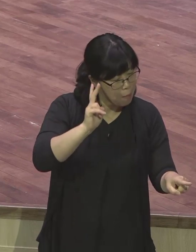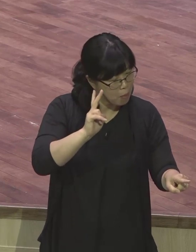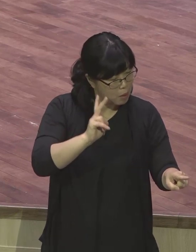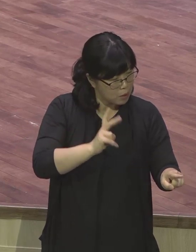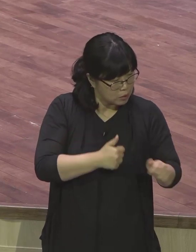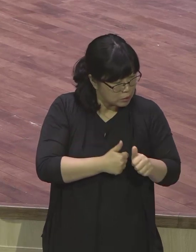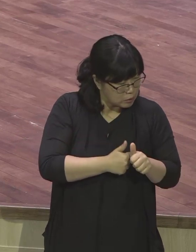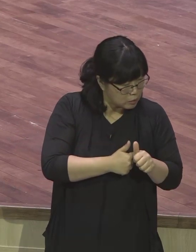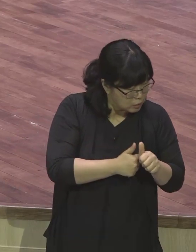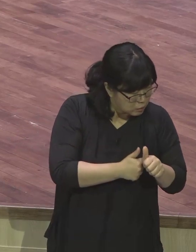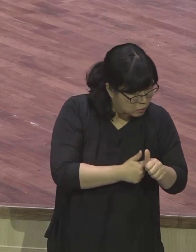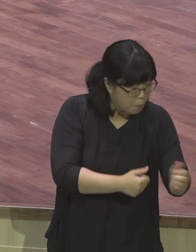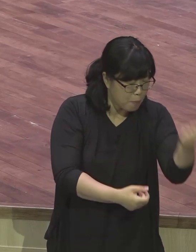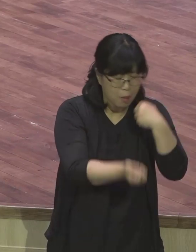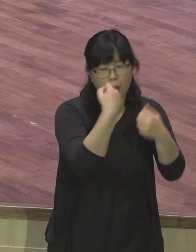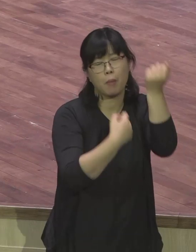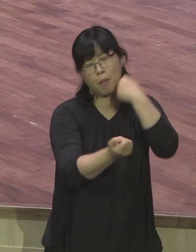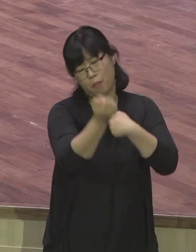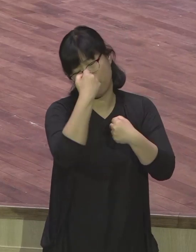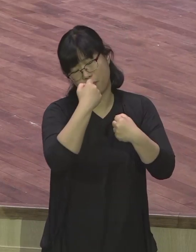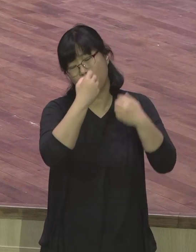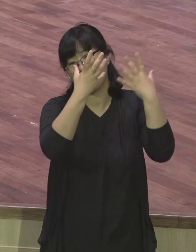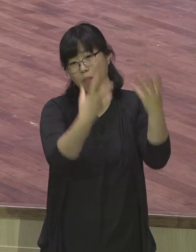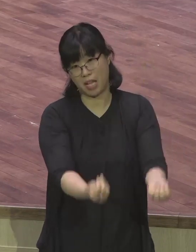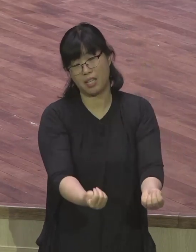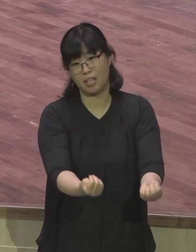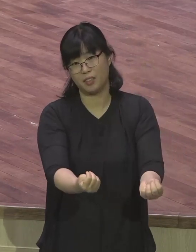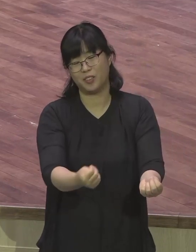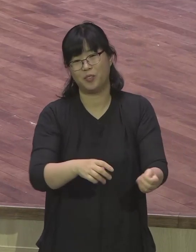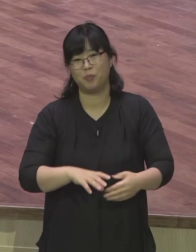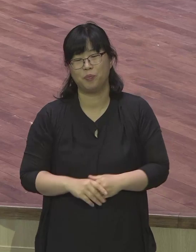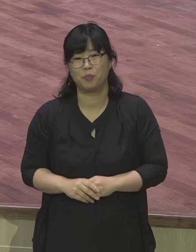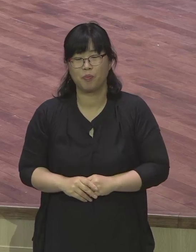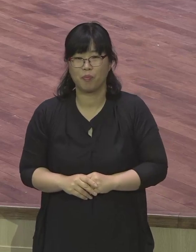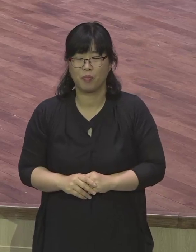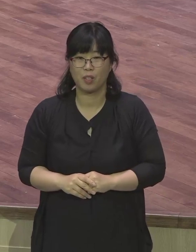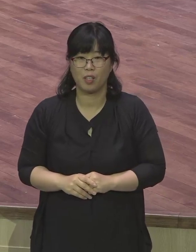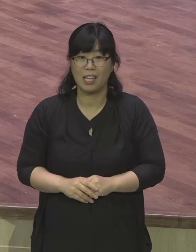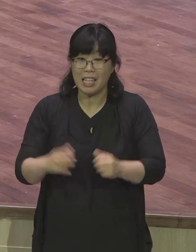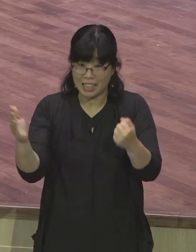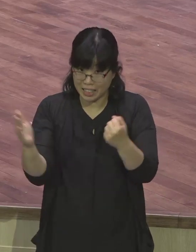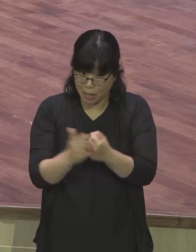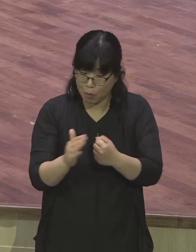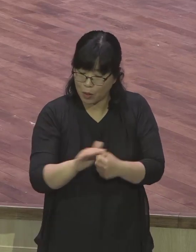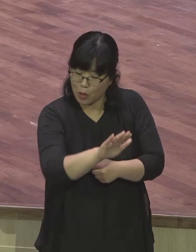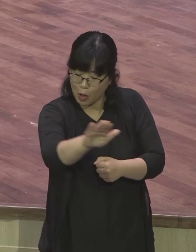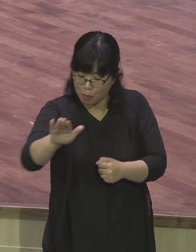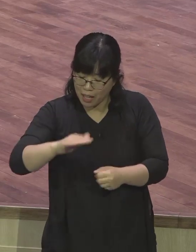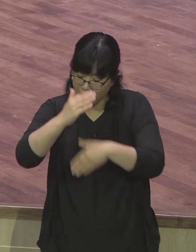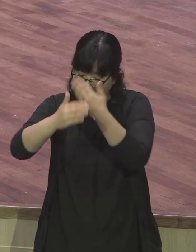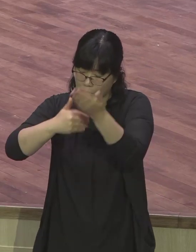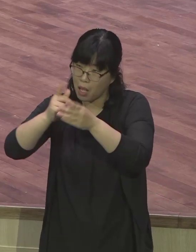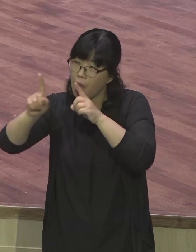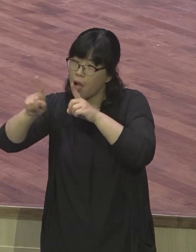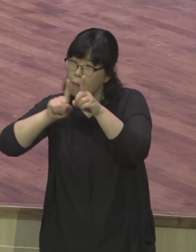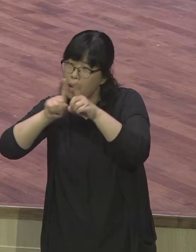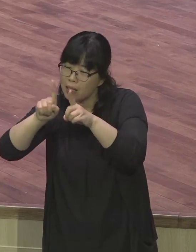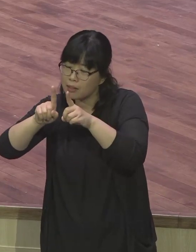시작하는 것입니다 이렇게 우리가 하나님의 말씀을 붙잡는 것이 중요한 것이고 하나님의 계획 속으로 들어가는